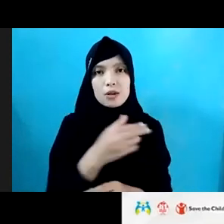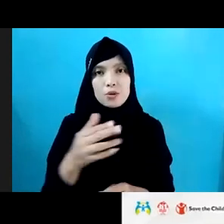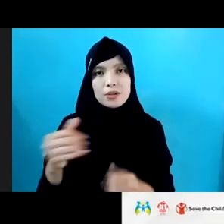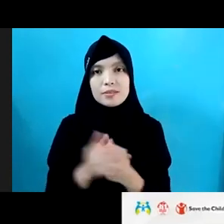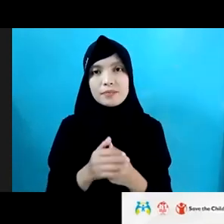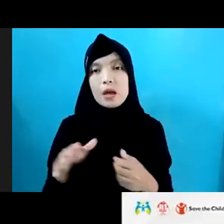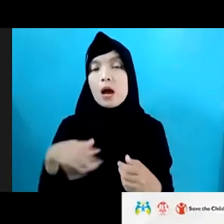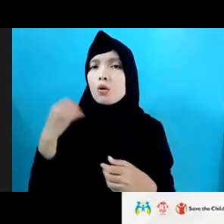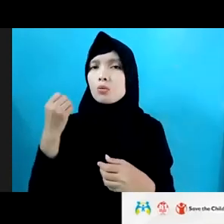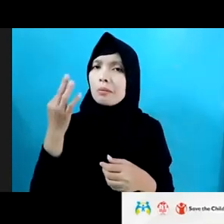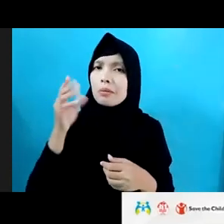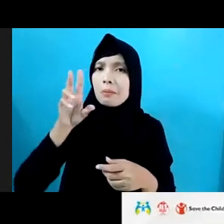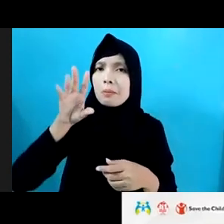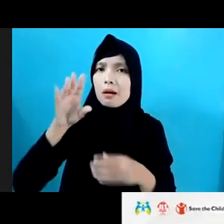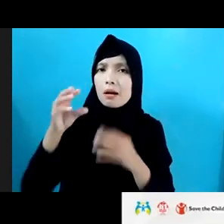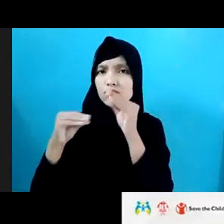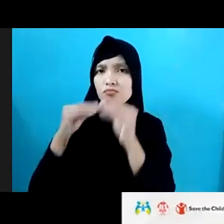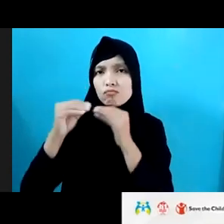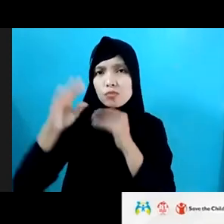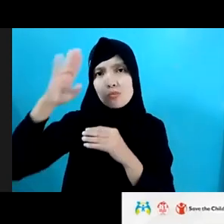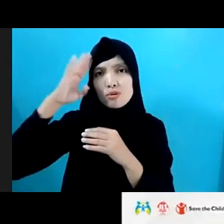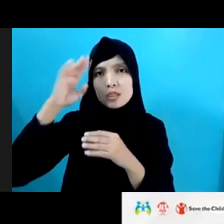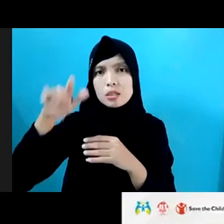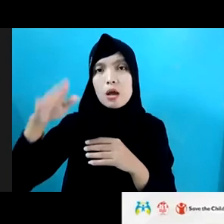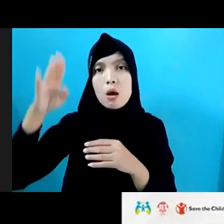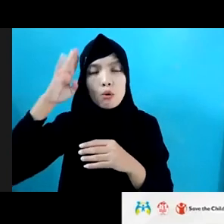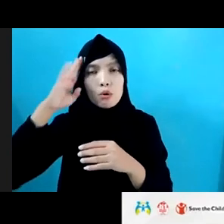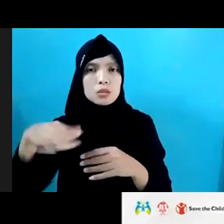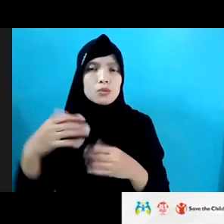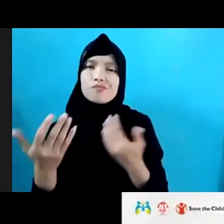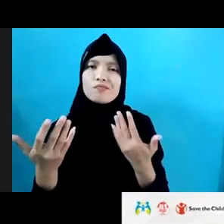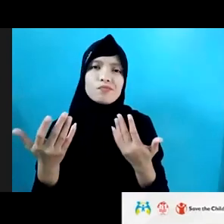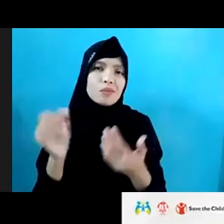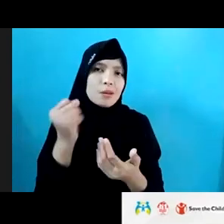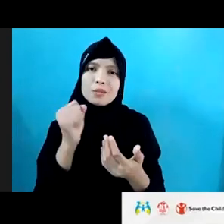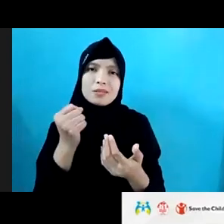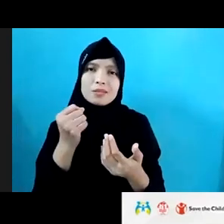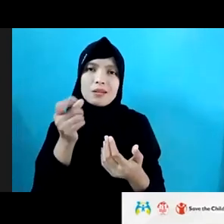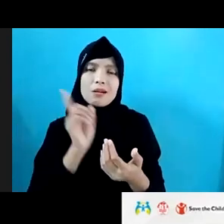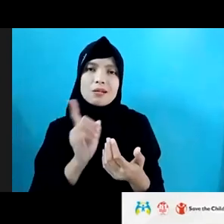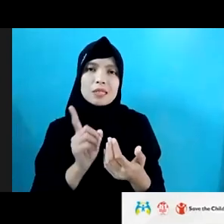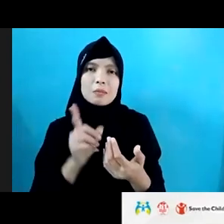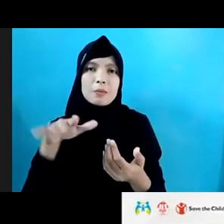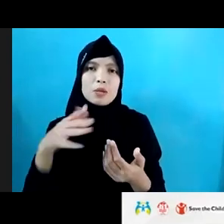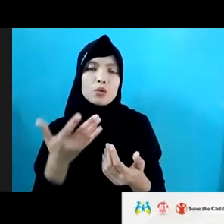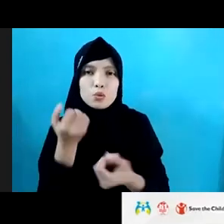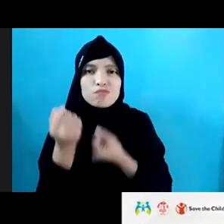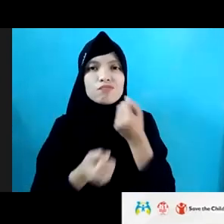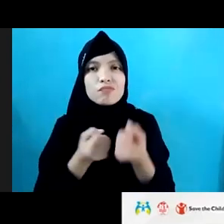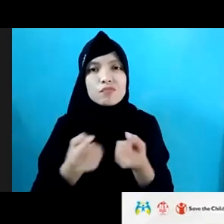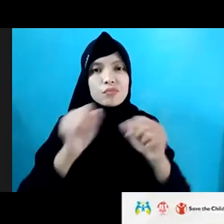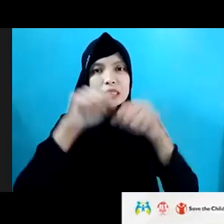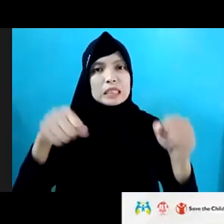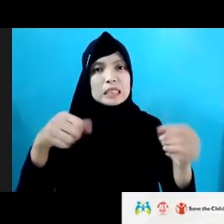kepolisian Indonesia, Waduh, kita kewalahan kalau menanganin pelaku. Karena itu memang upaya-upaya yang sistemik dan sistematis bagaimana